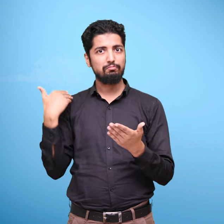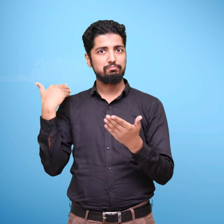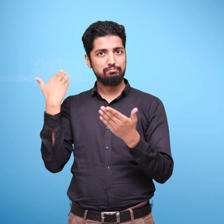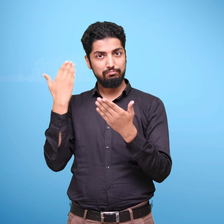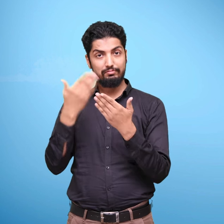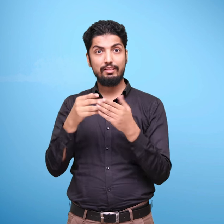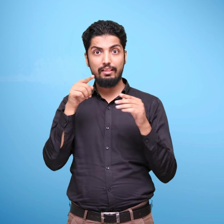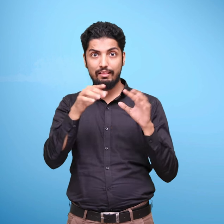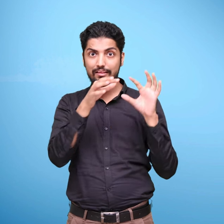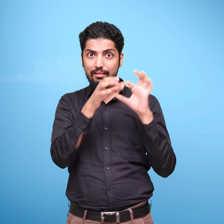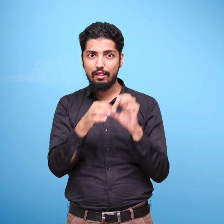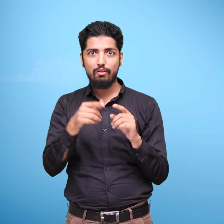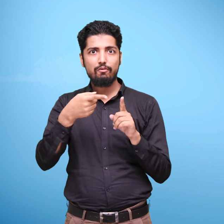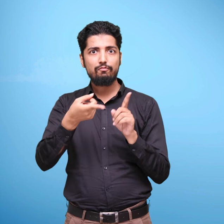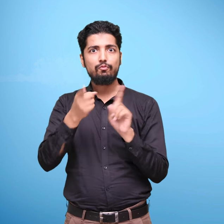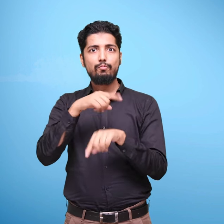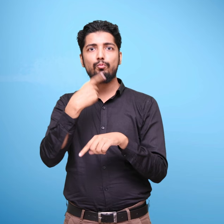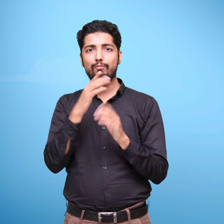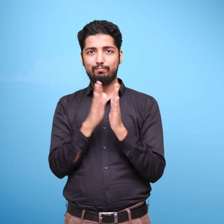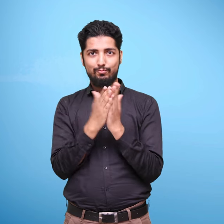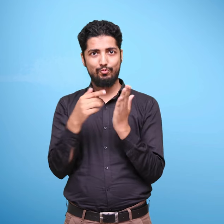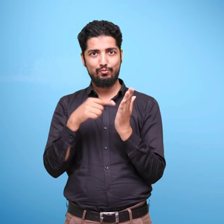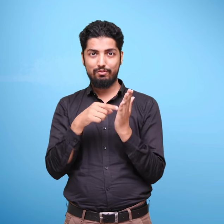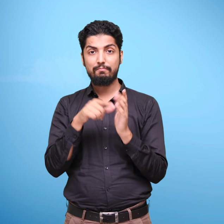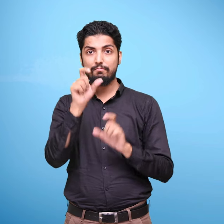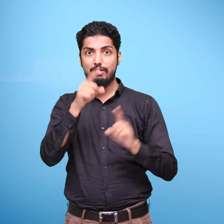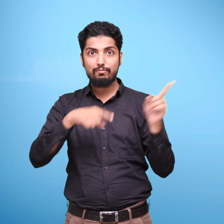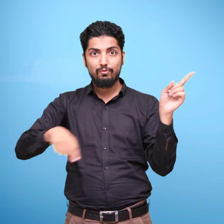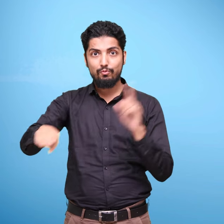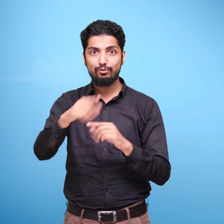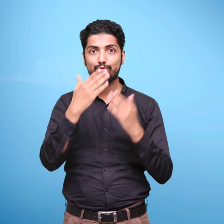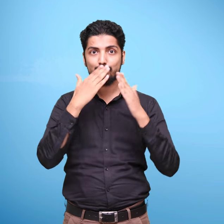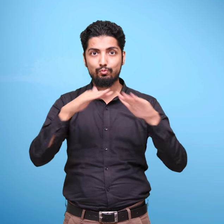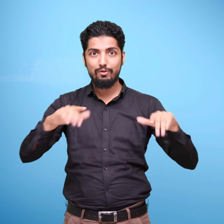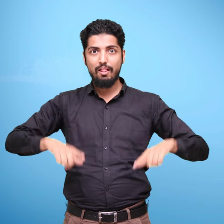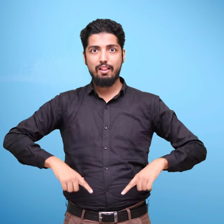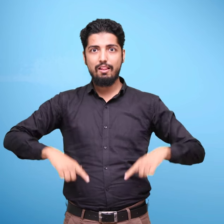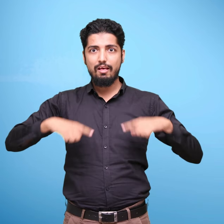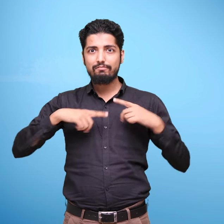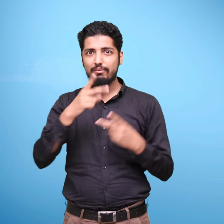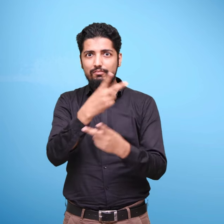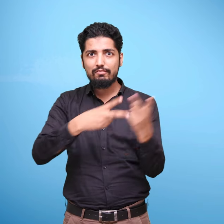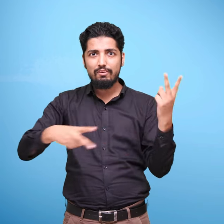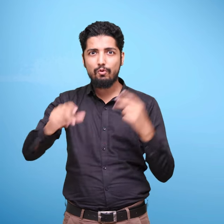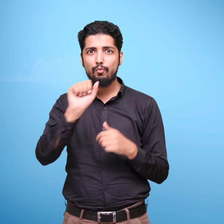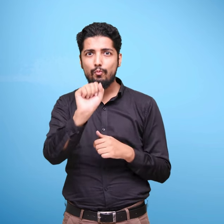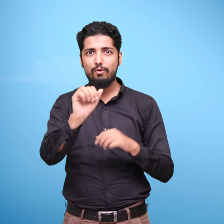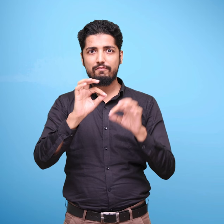गया था। ततपस्चात एन सी एफ एफ एस के पाठ चर्या संबंधी उपागम के अनुरूप पाठ